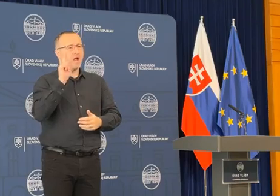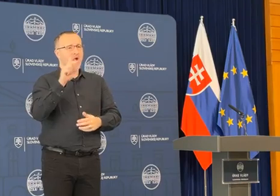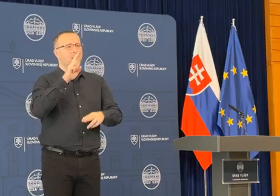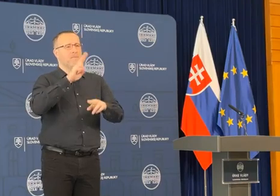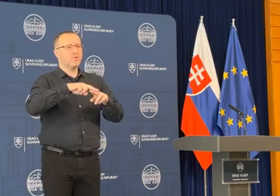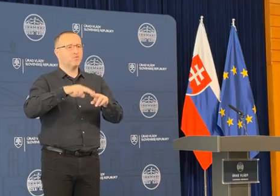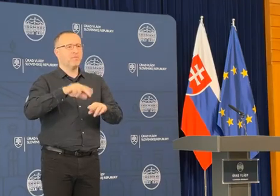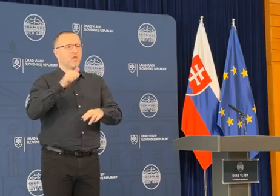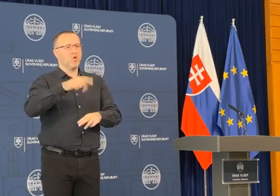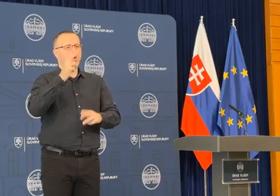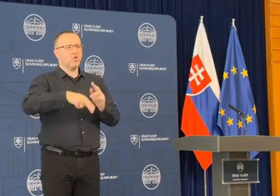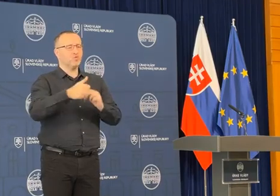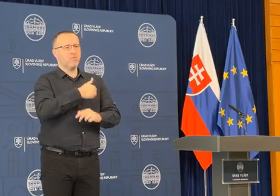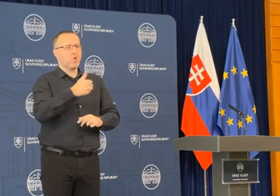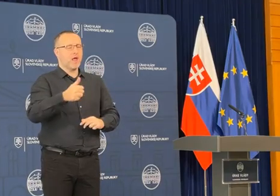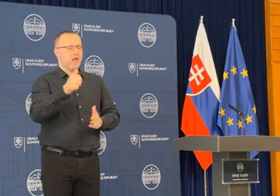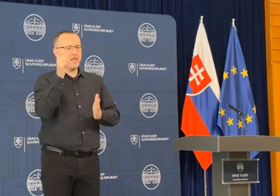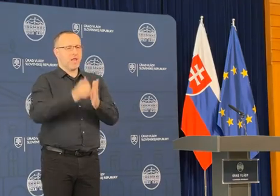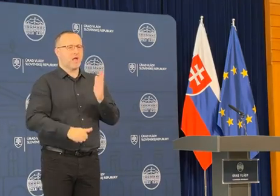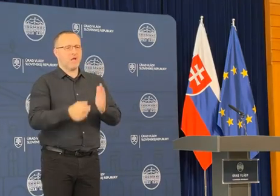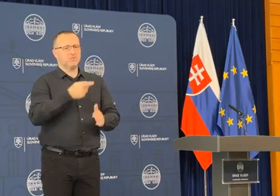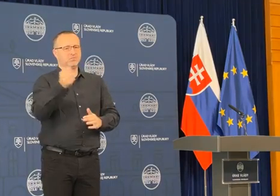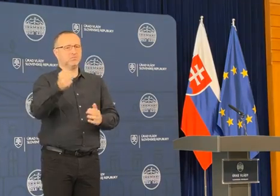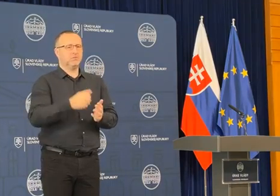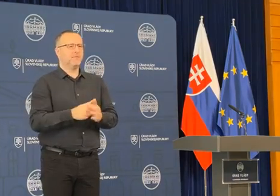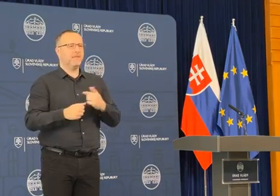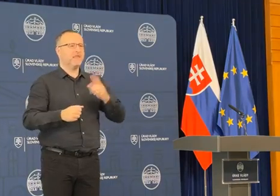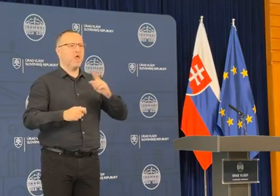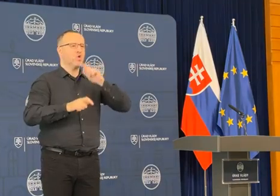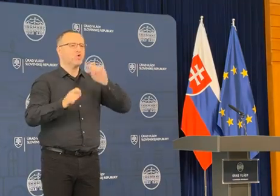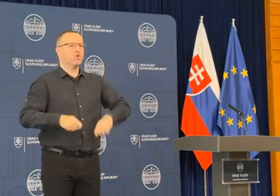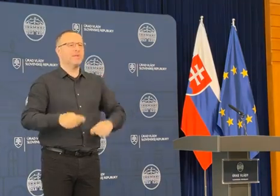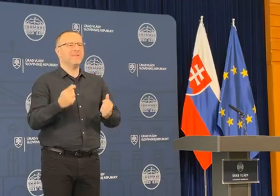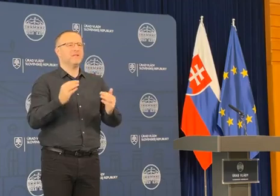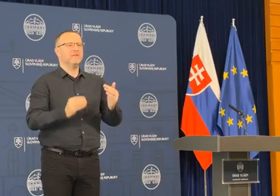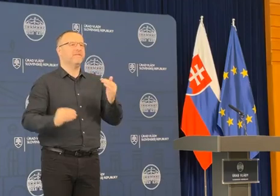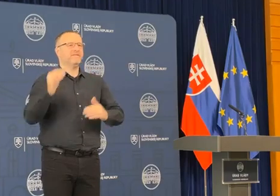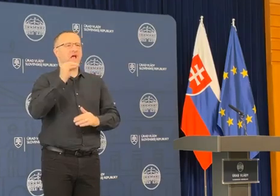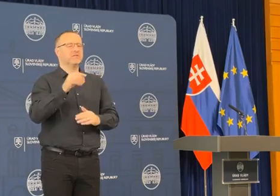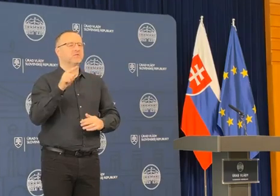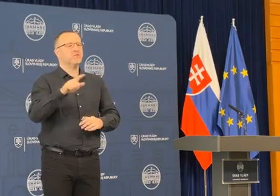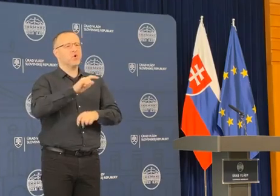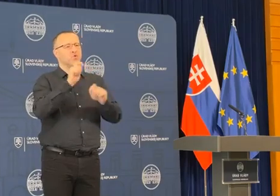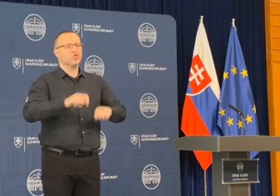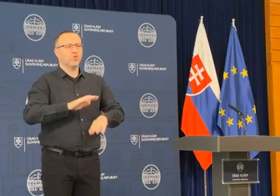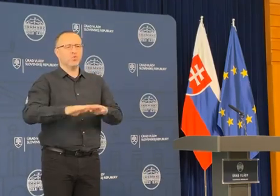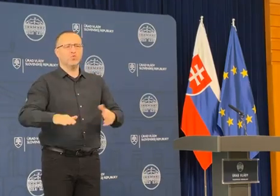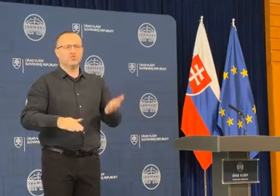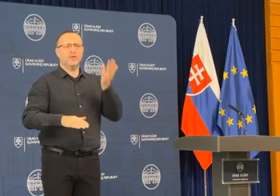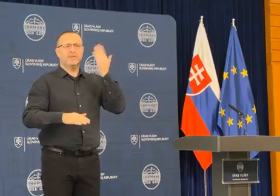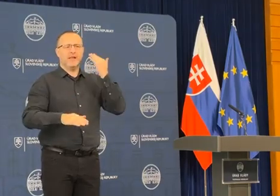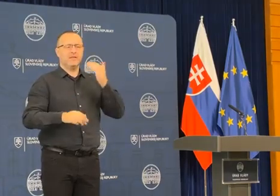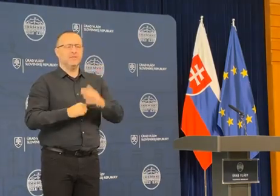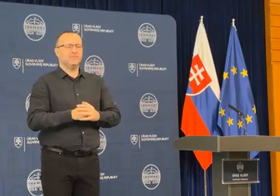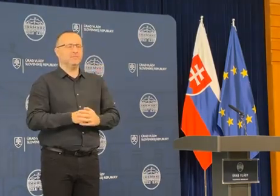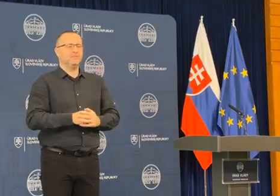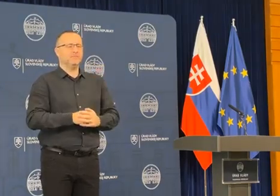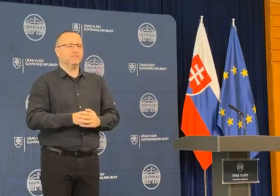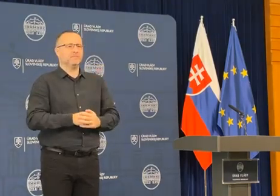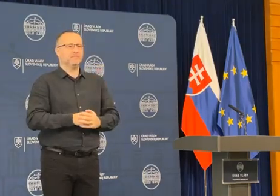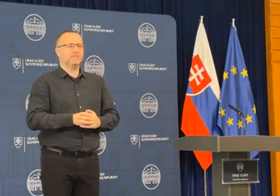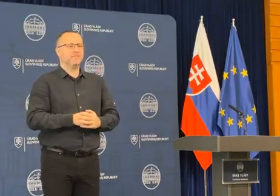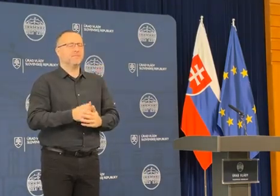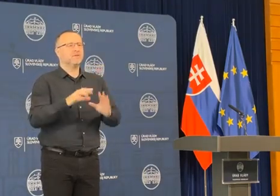postupne dostávať do konca roka v jednej obalke. Čiže dnes sme nerozhodli o navýšení peniazy, ale tieto už sme rozhodli predtým v predchádzajúcich týždňoch.